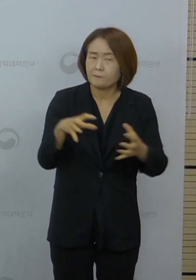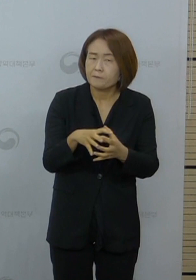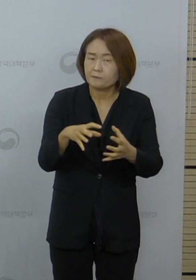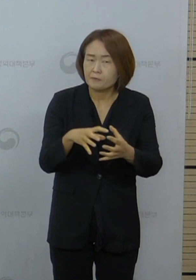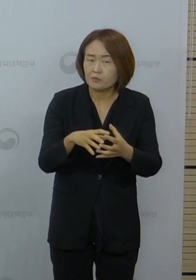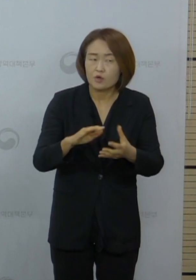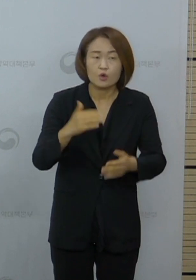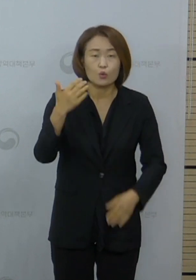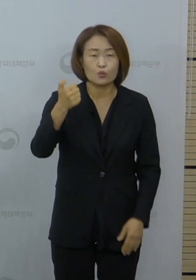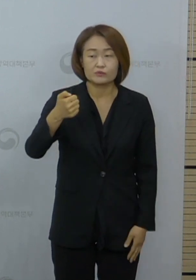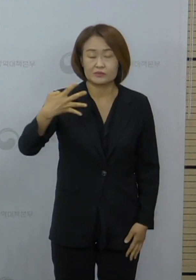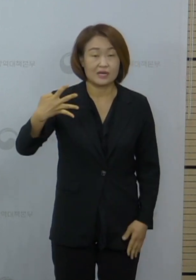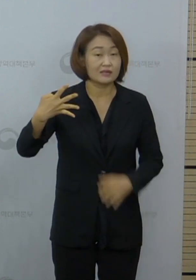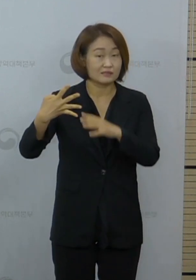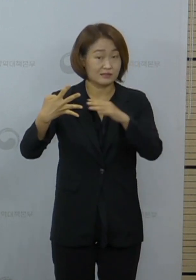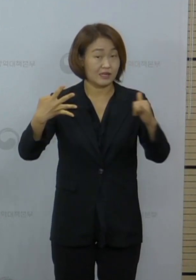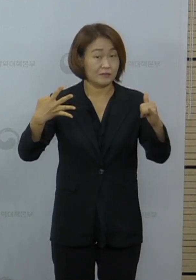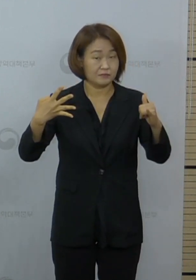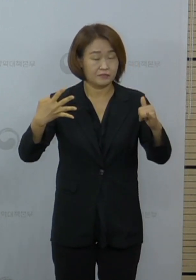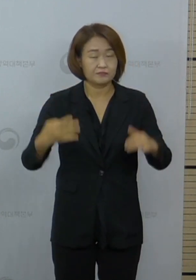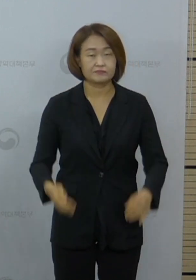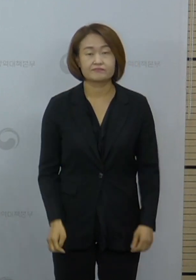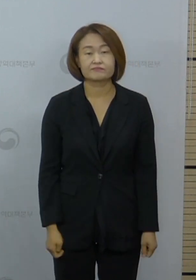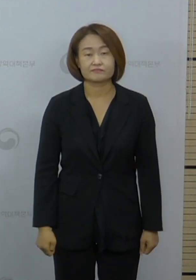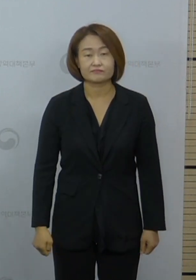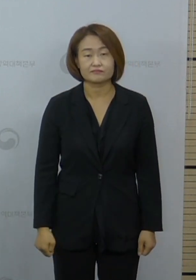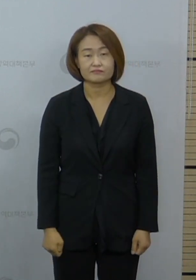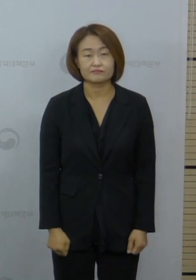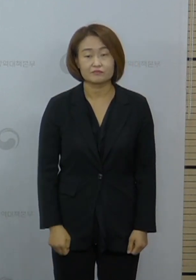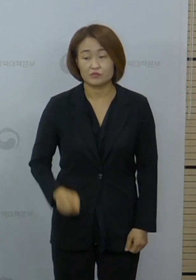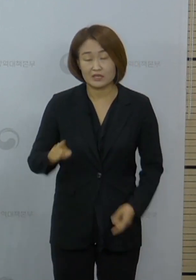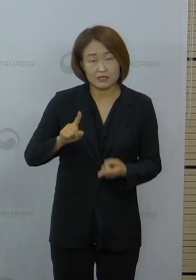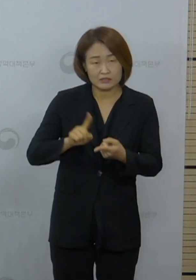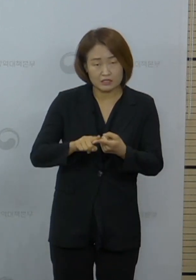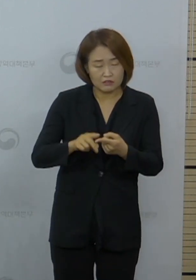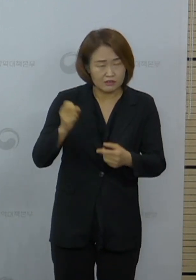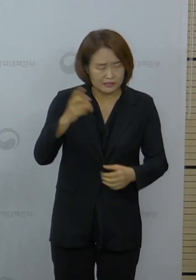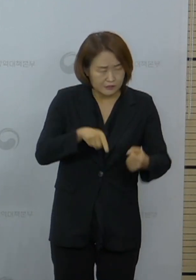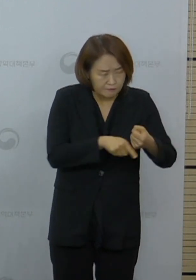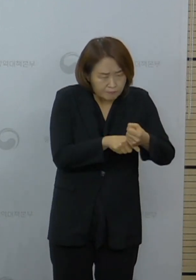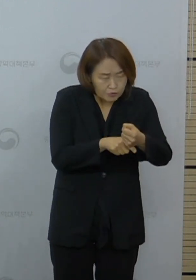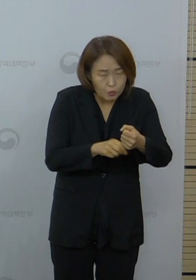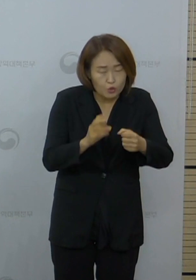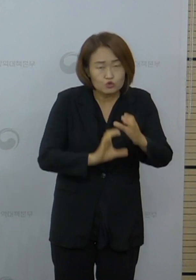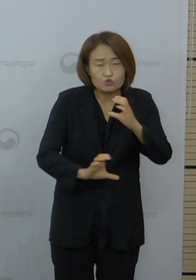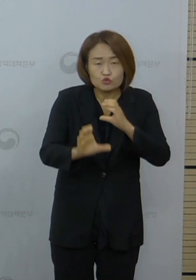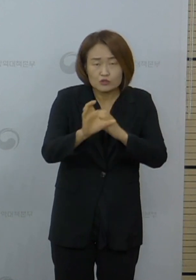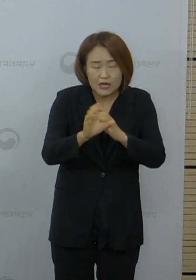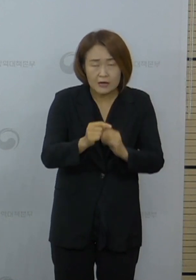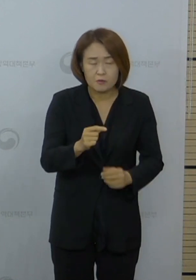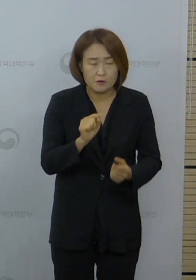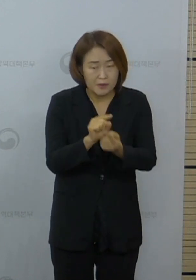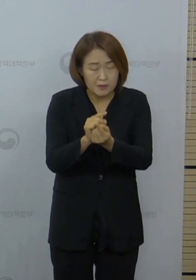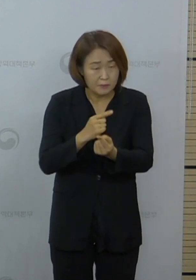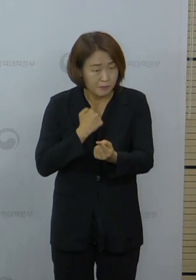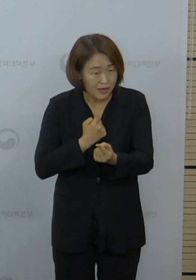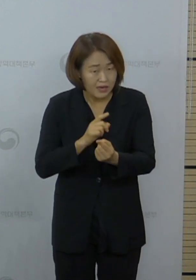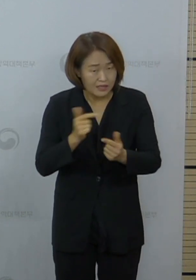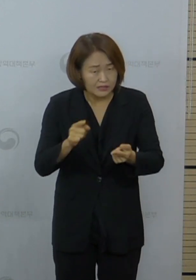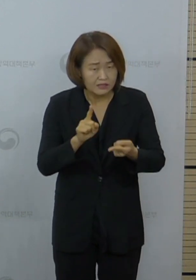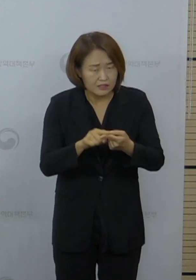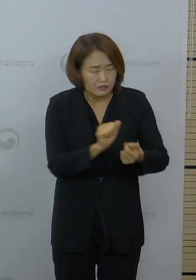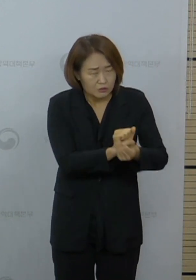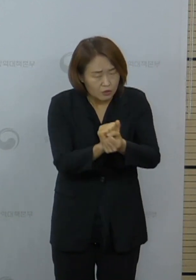54명입니다. 이에 대한 추가적인 접촉자 조사와 감염원에 대한